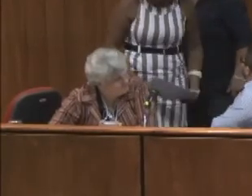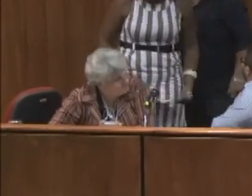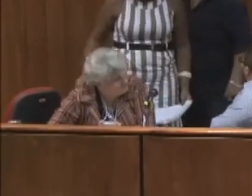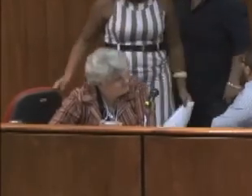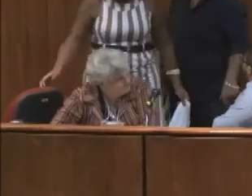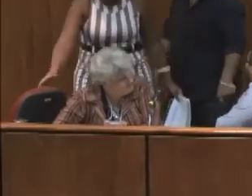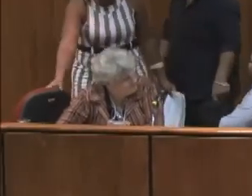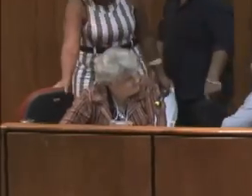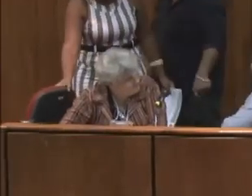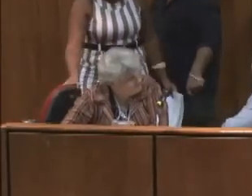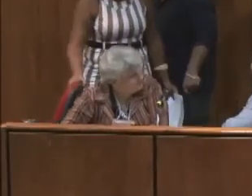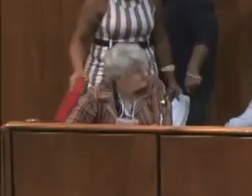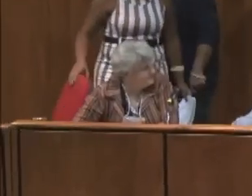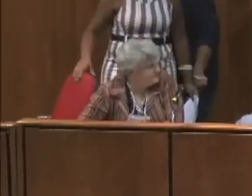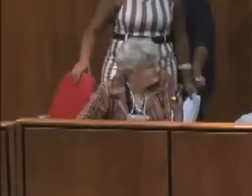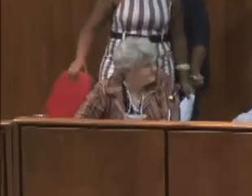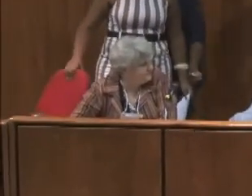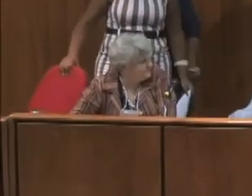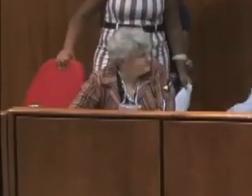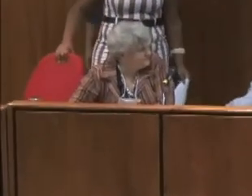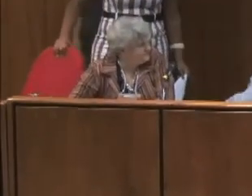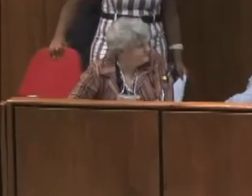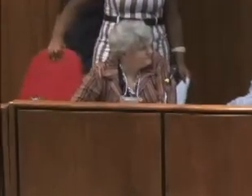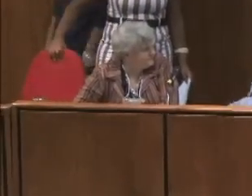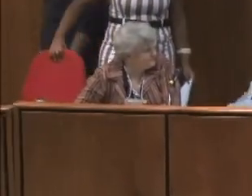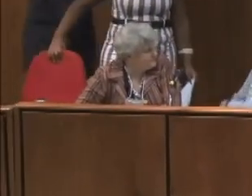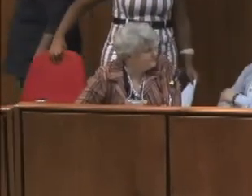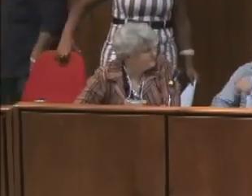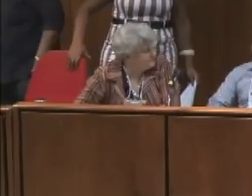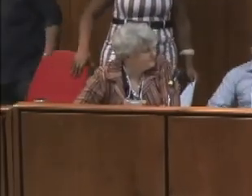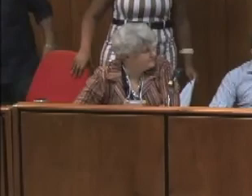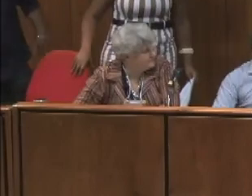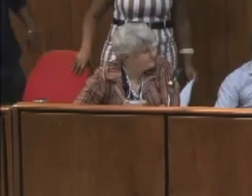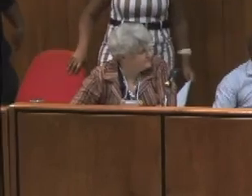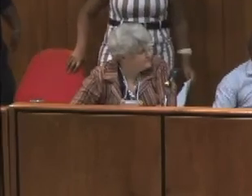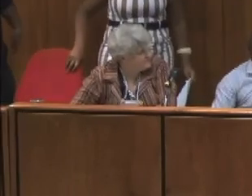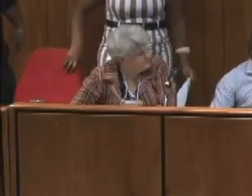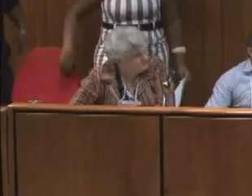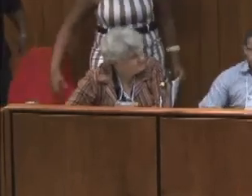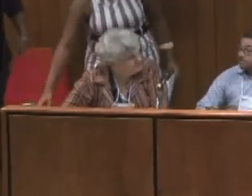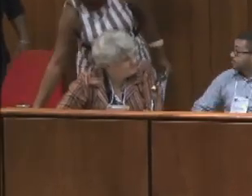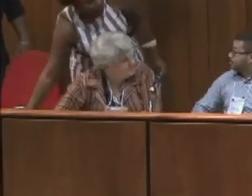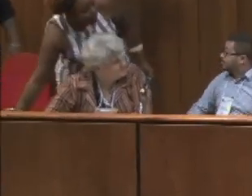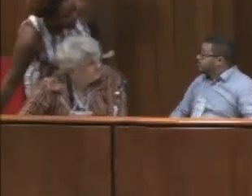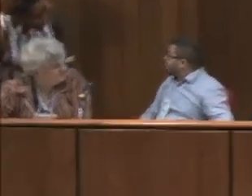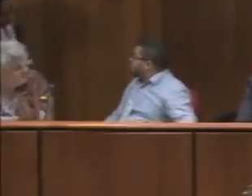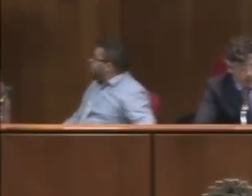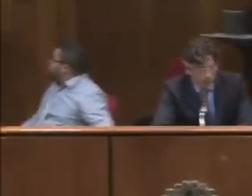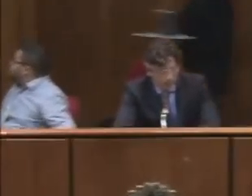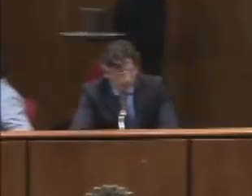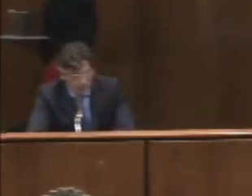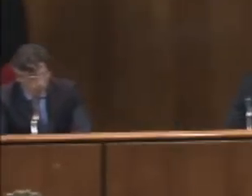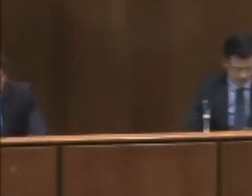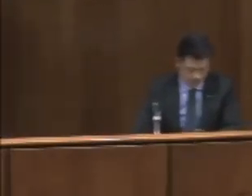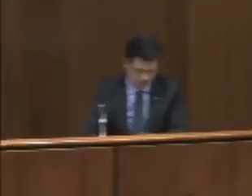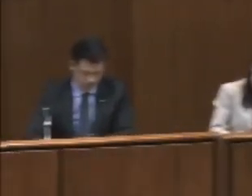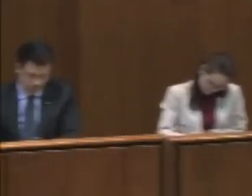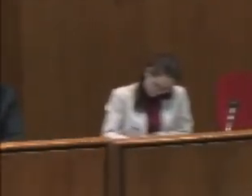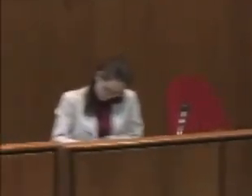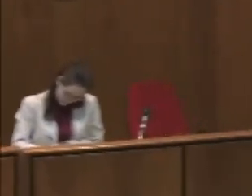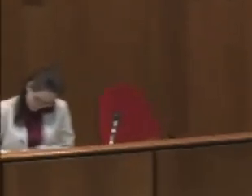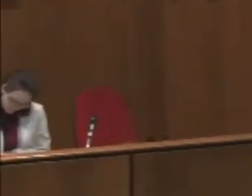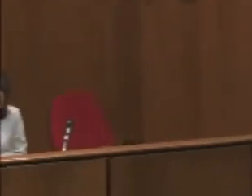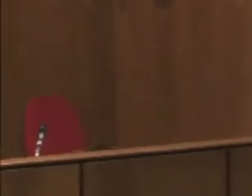propostas e, ao que parece, faltou uma. E eu passo o espaço aí rapidinho para que ele possa tratar da última